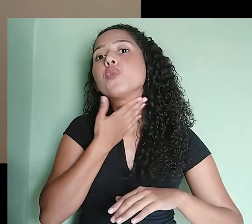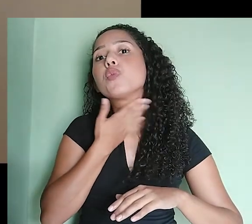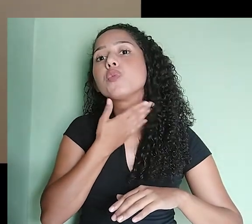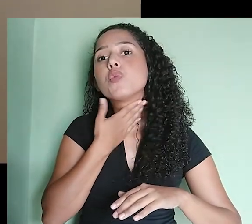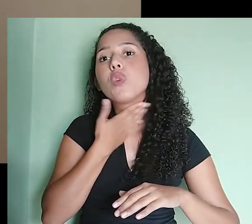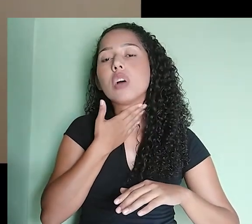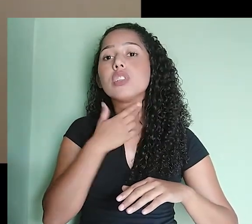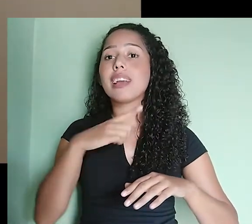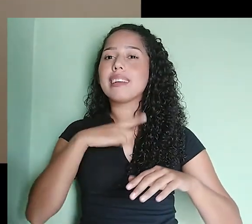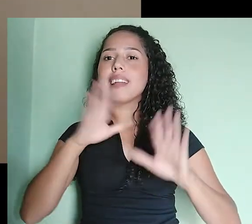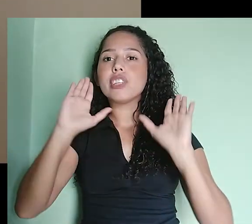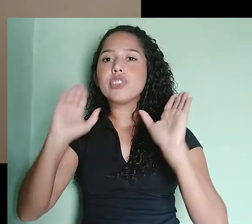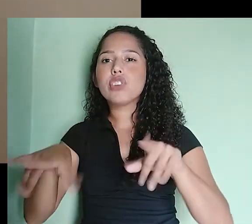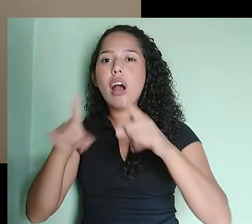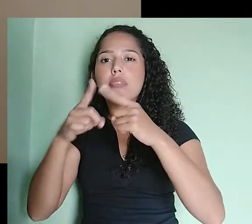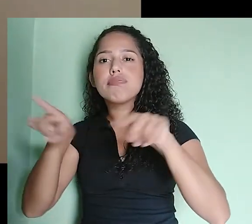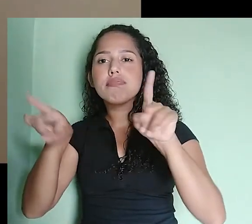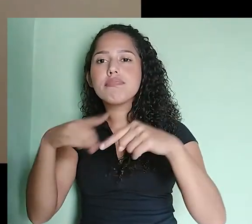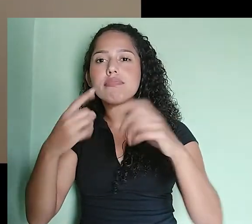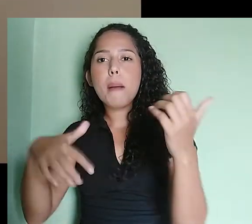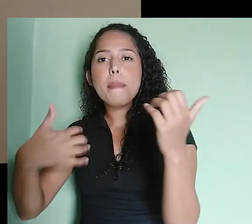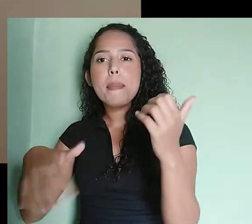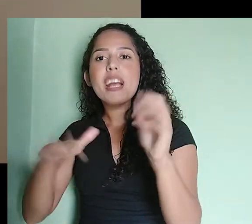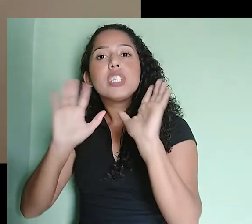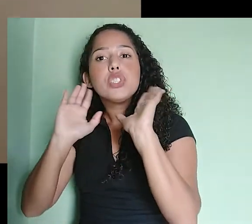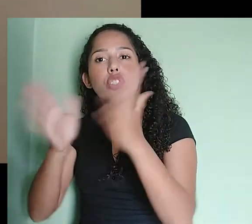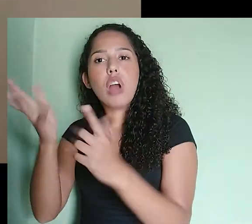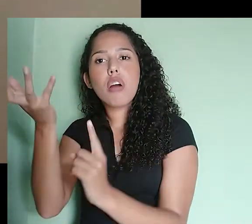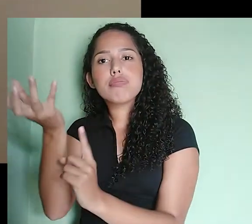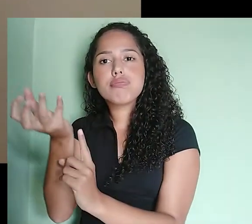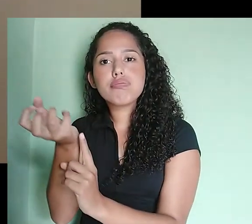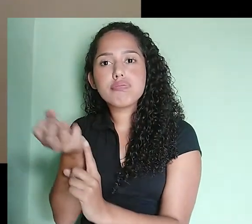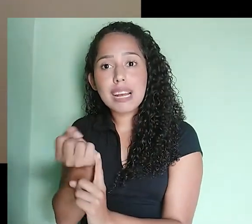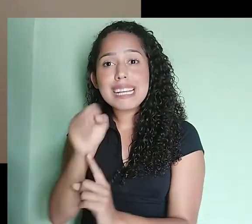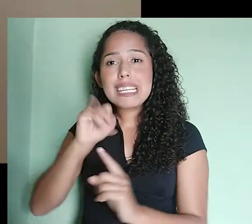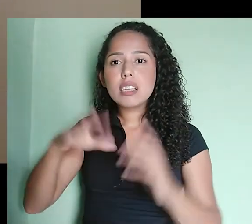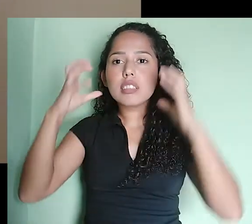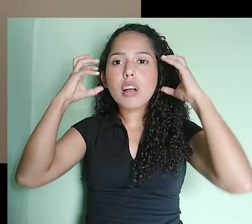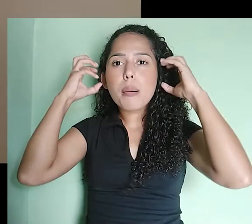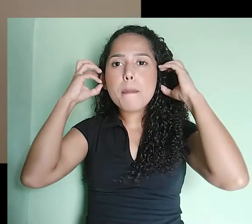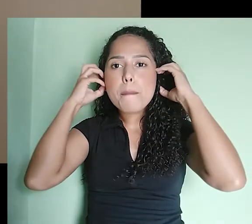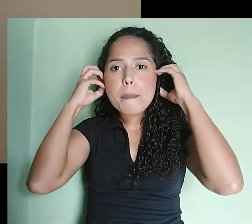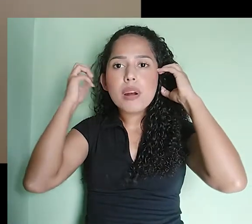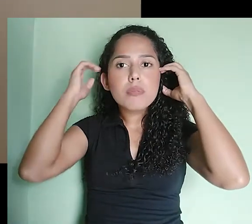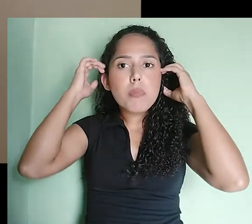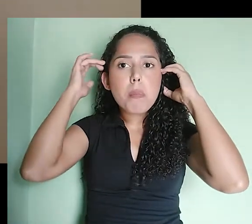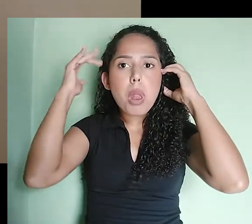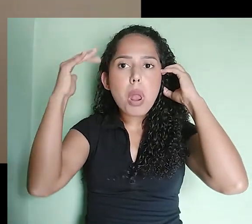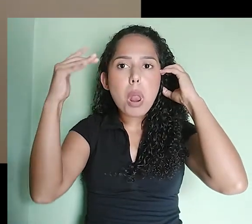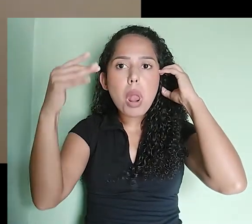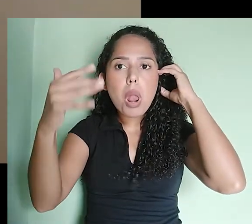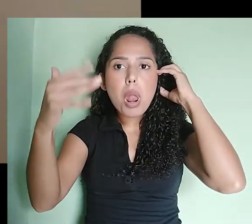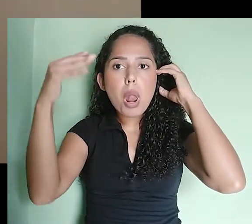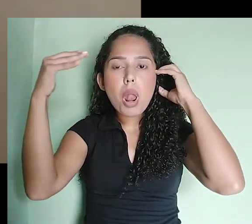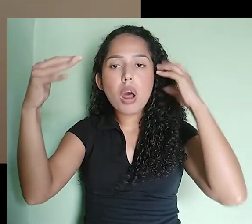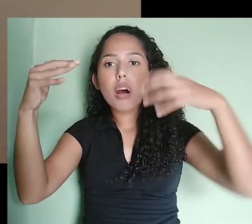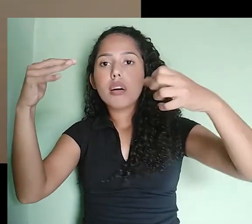um instrumental já gravado, se o fone não tiver uma boa vedação, ele pode vazar o som dos instrumentos no microfone. Um outro